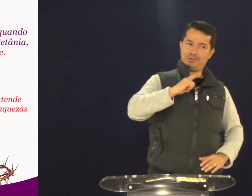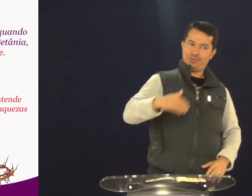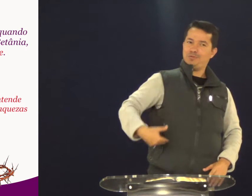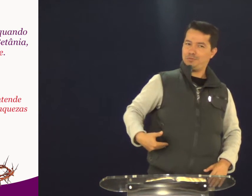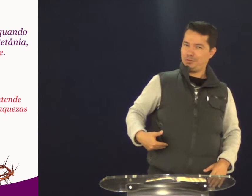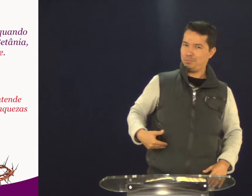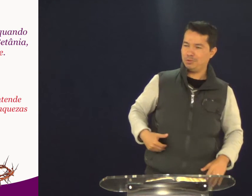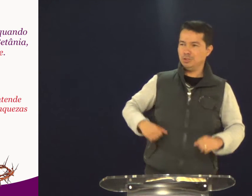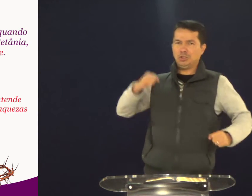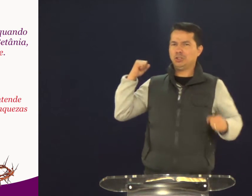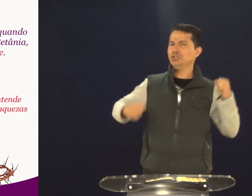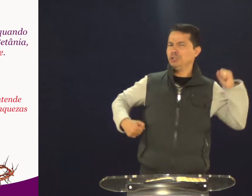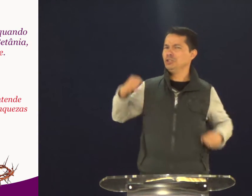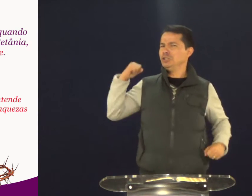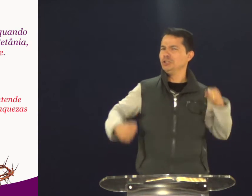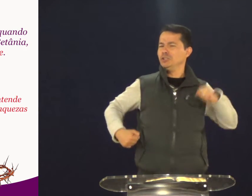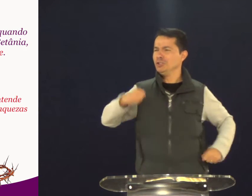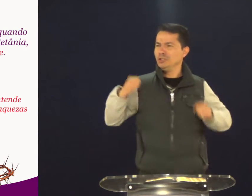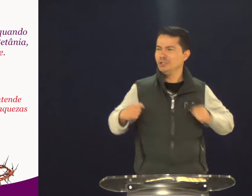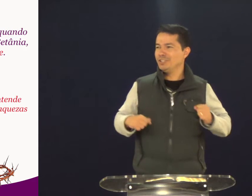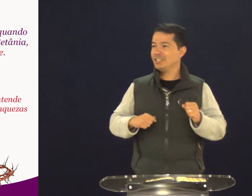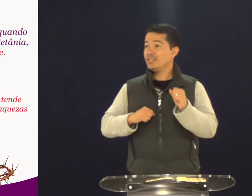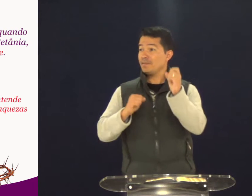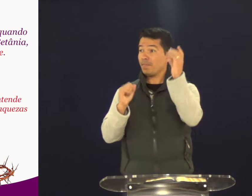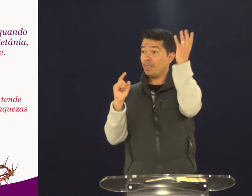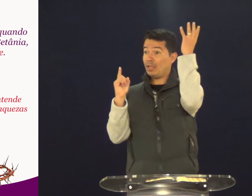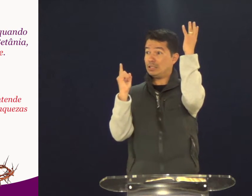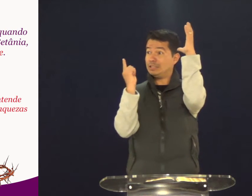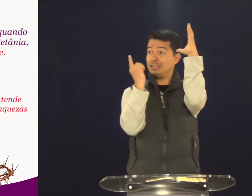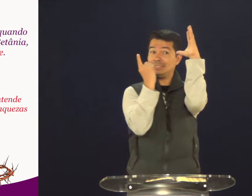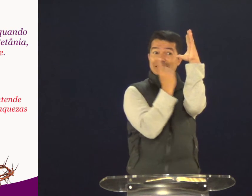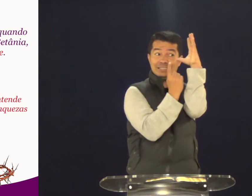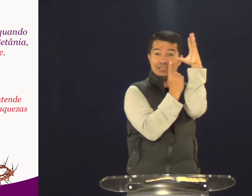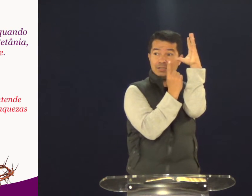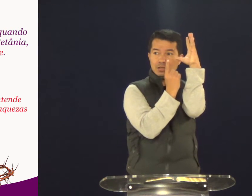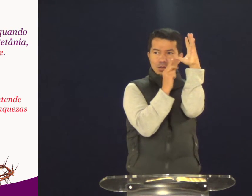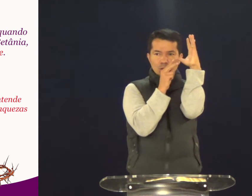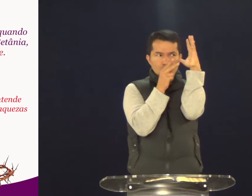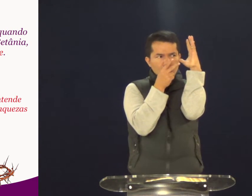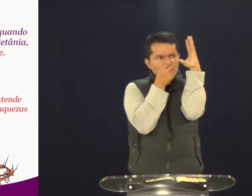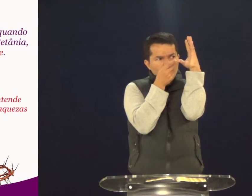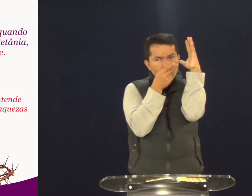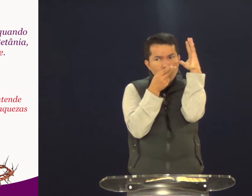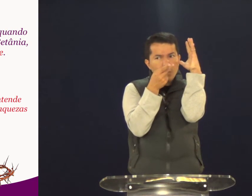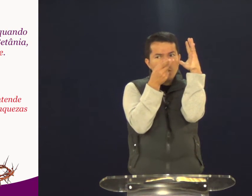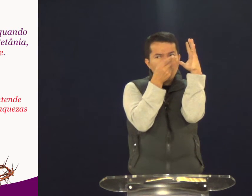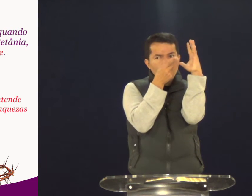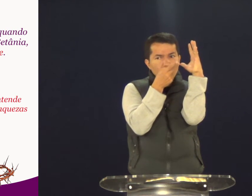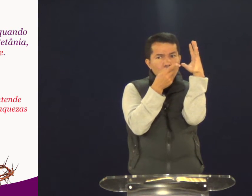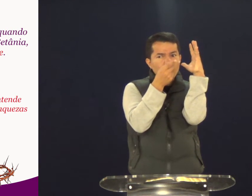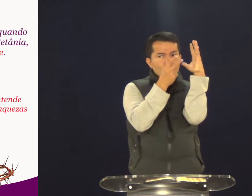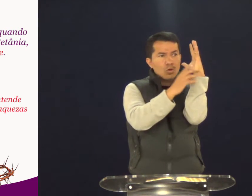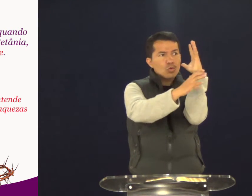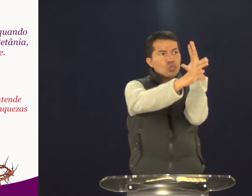aí. Mas Jesus teve fome. E Jesus corre em direção àquela árvore. E quando Ele chega lá,